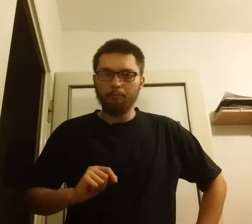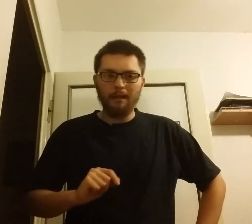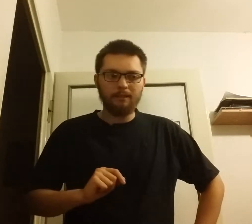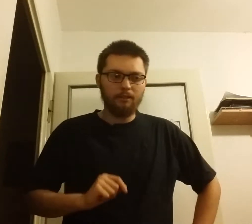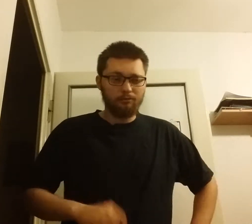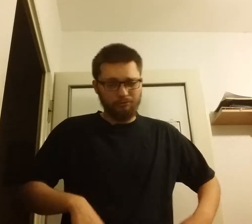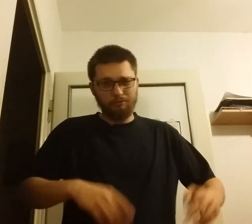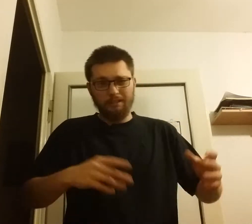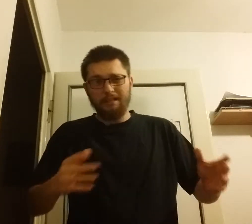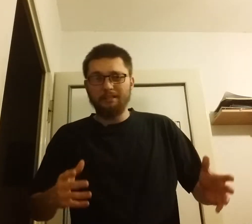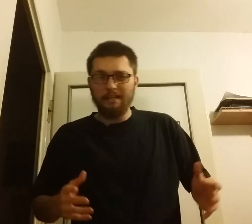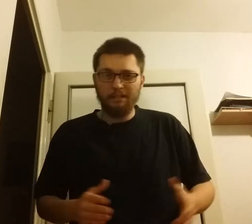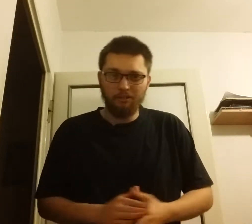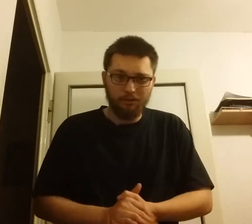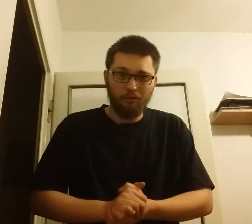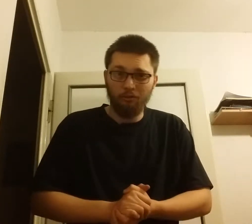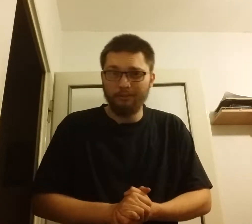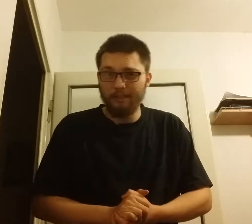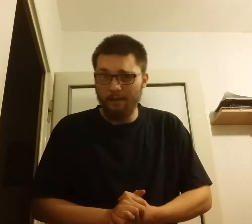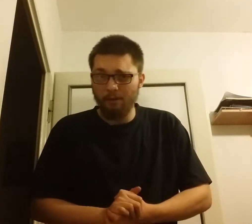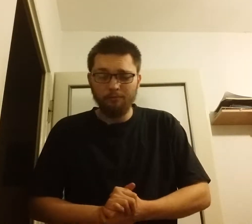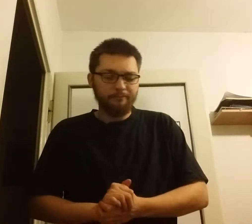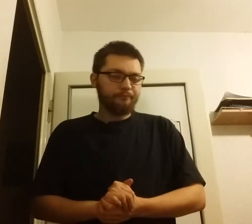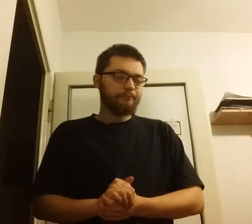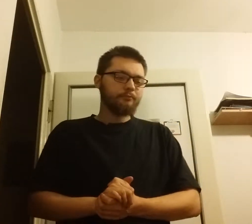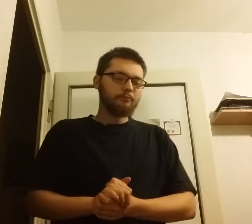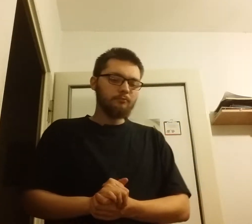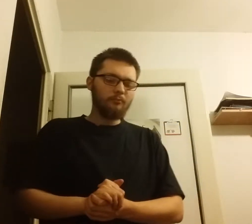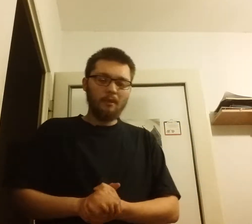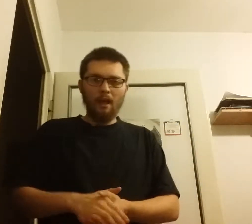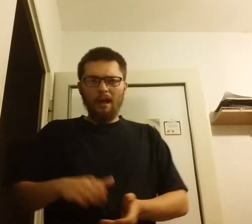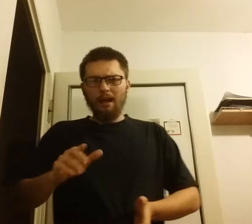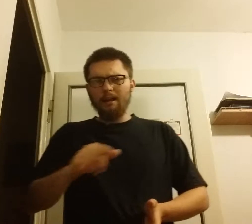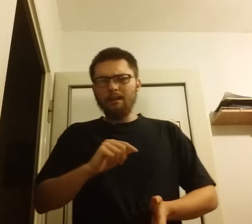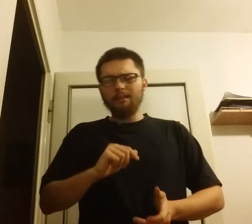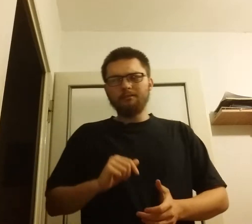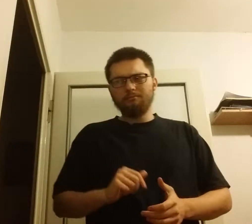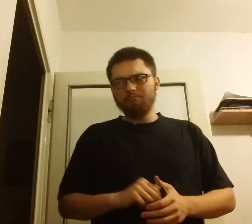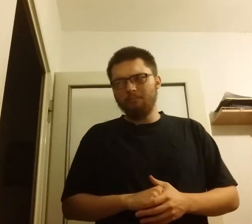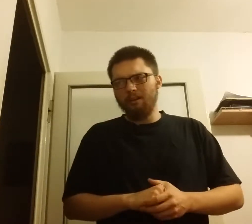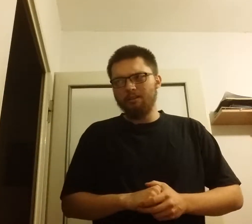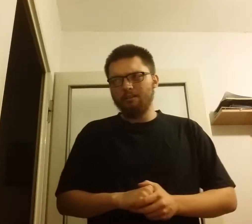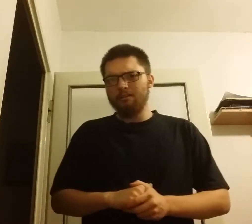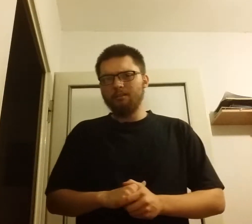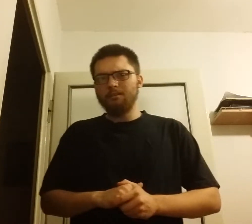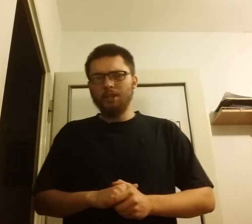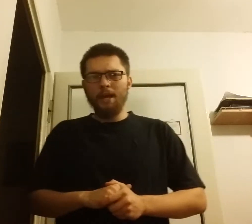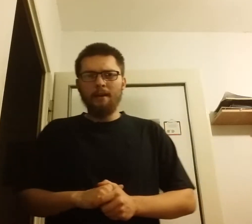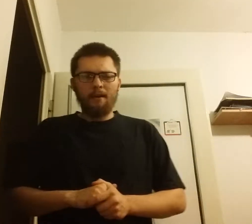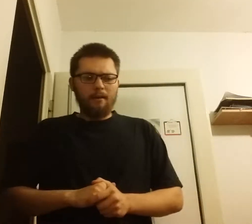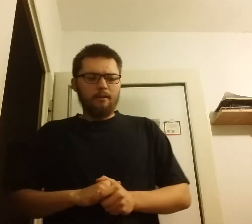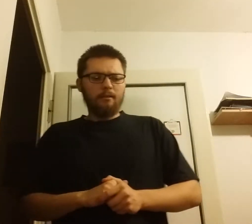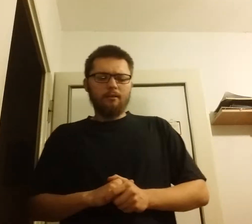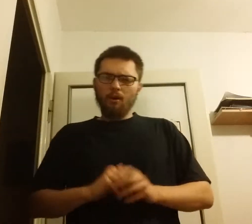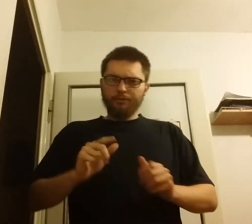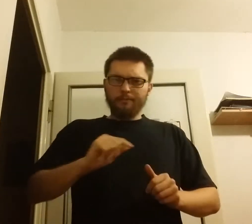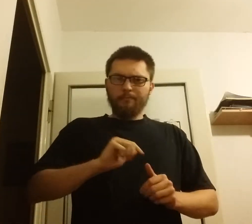batalionu, który taki zaginiony do końca nie był, ale nie o tym.